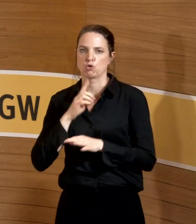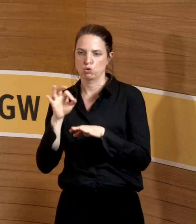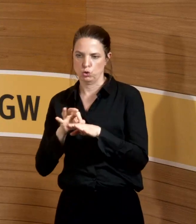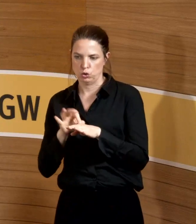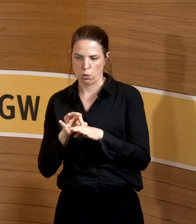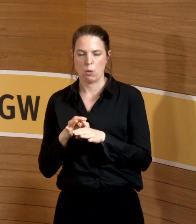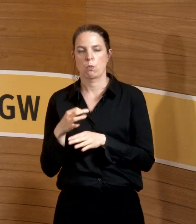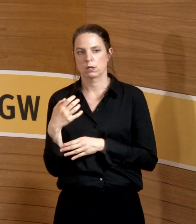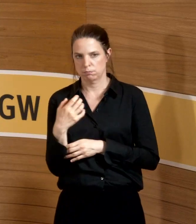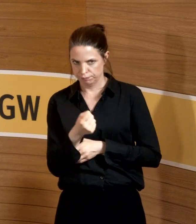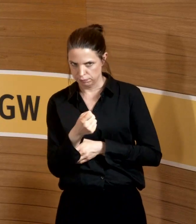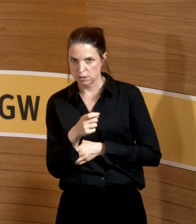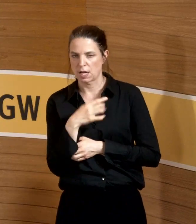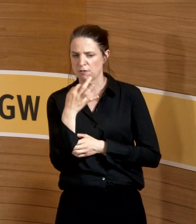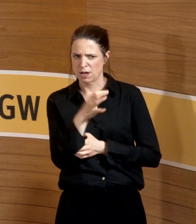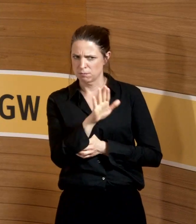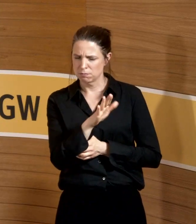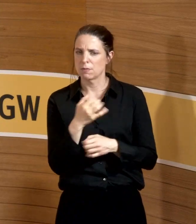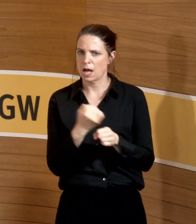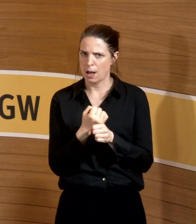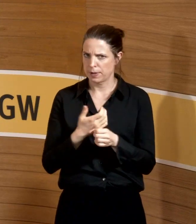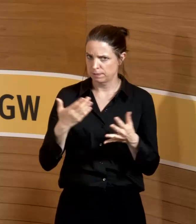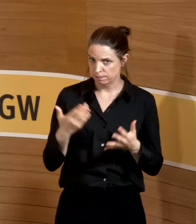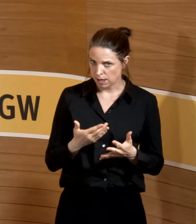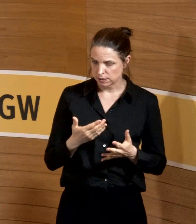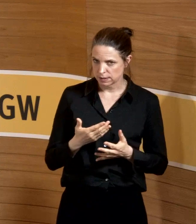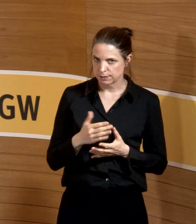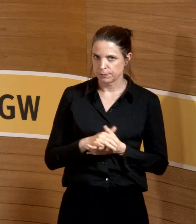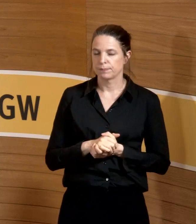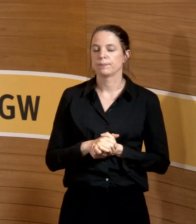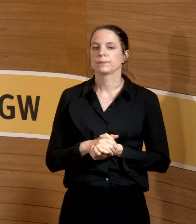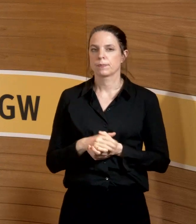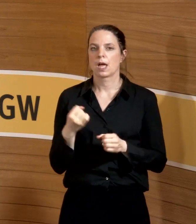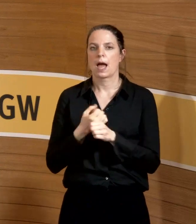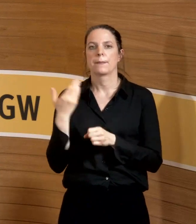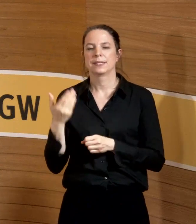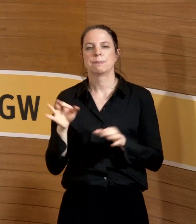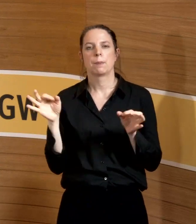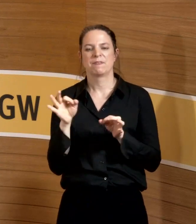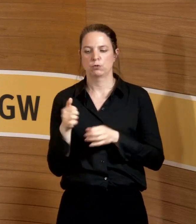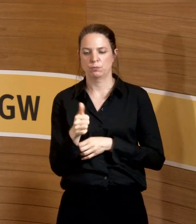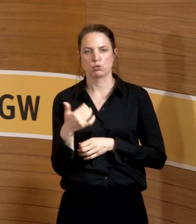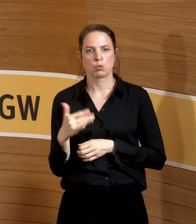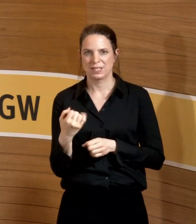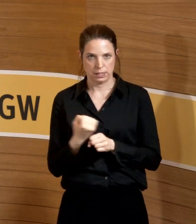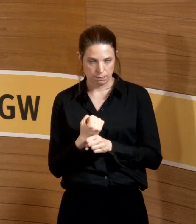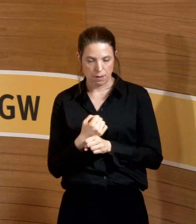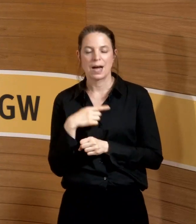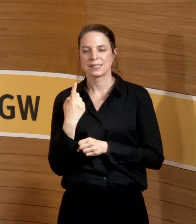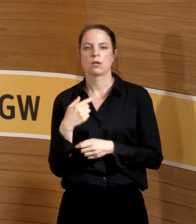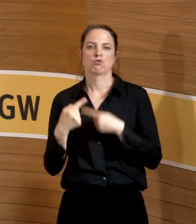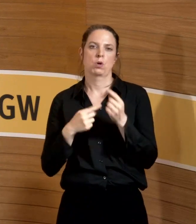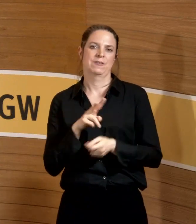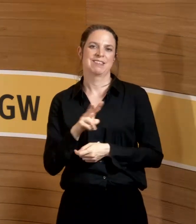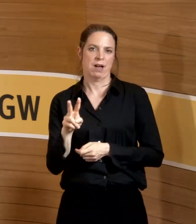was arbeitest du denn? Und dann, wenn der Arbeitgeber seine Arbeit Gefährdungsbeurteilung noch nicht gemacht hat, sagen, okay, jetzt erst mal zwei Wochen hier aus dem Verkehr